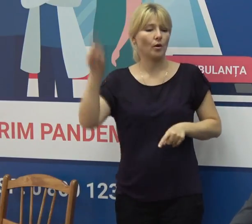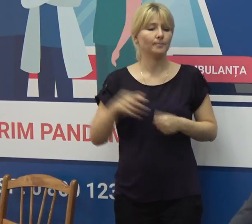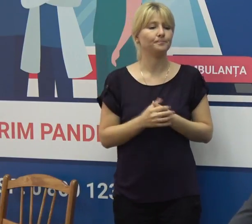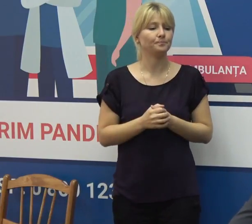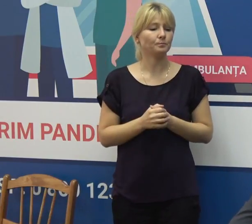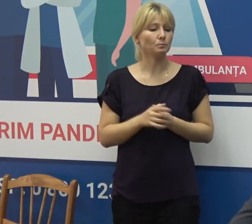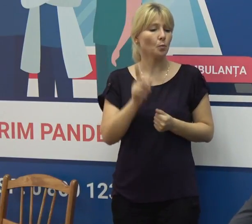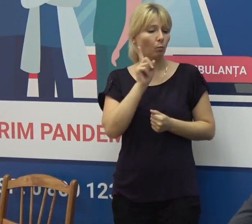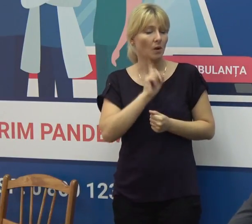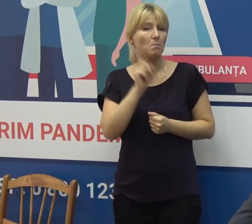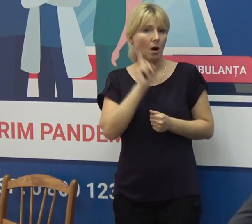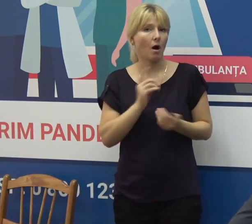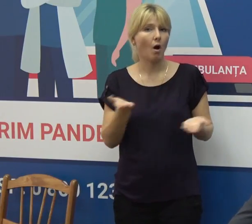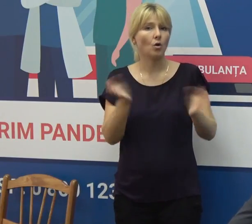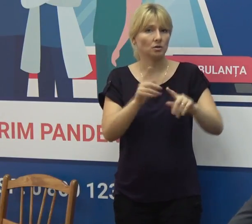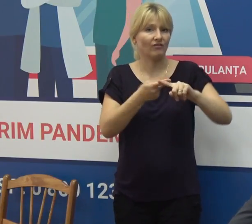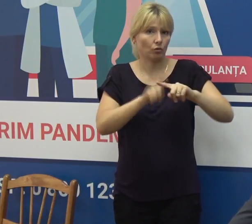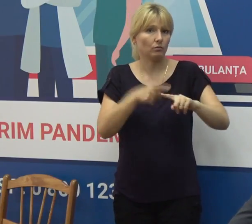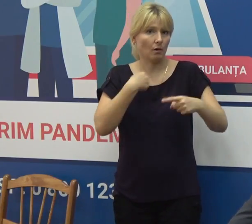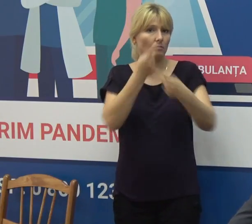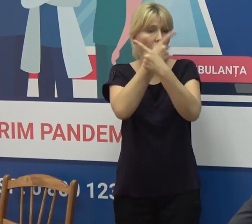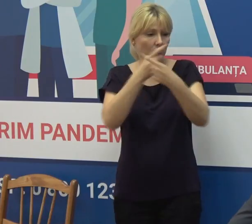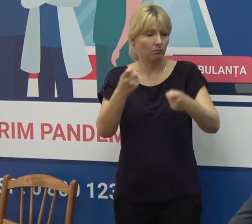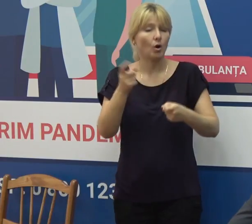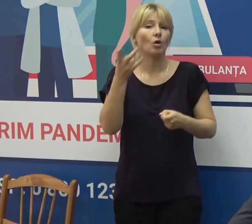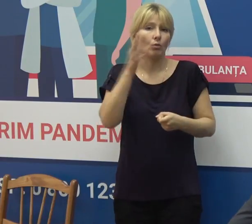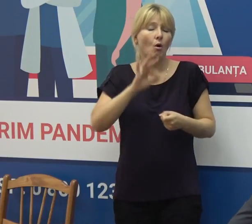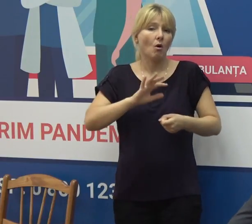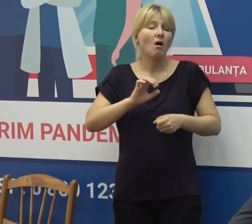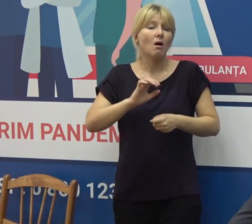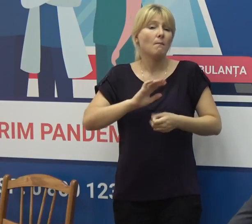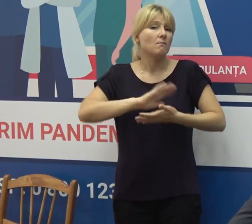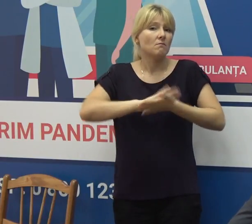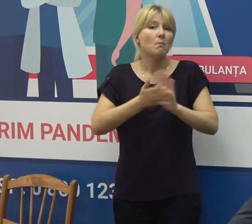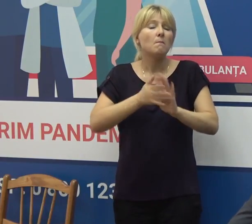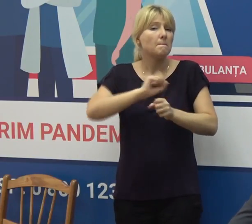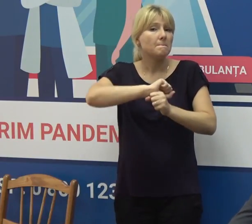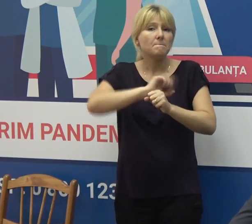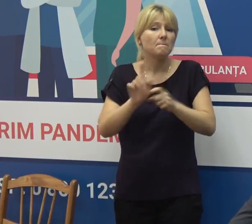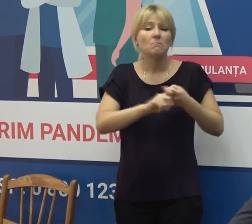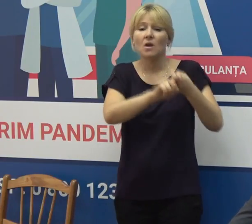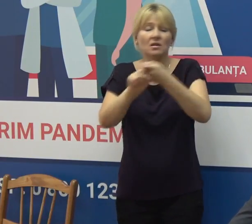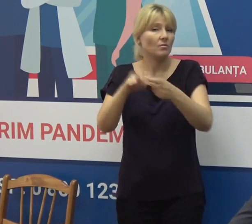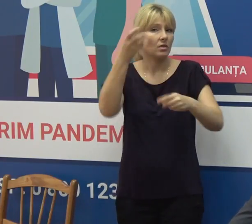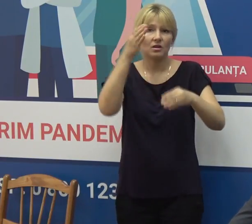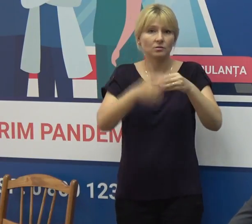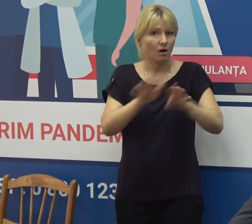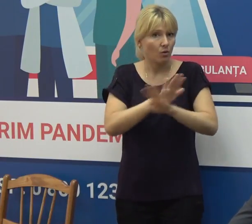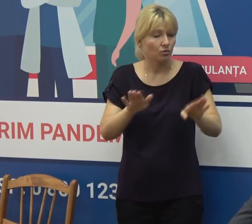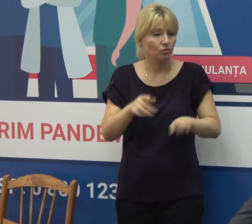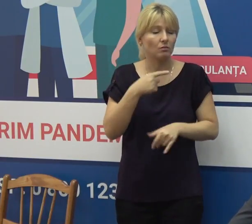Cam aceasta de menționat, că pandemia nu s-a sfârșit, nu putem vorbi de încă o